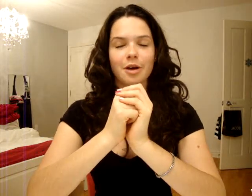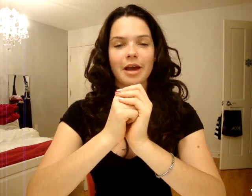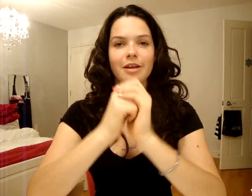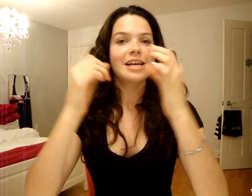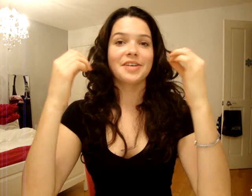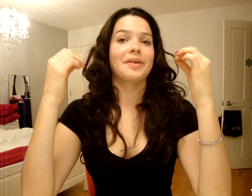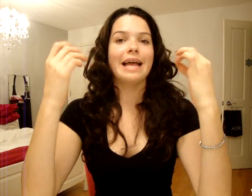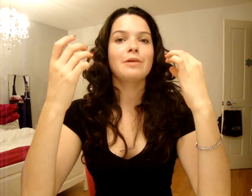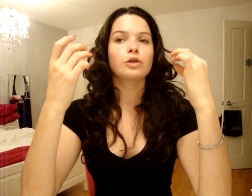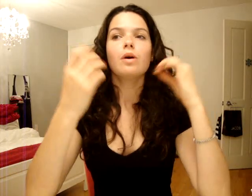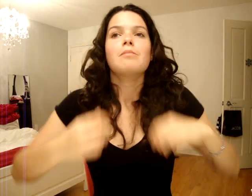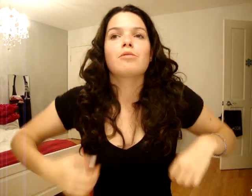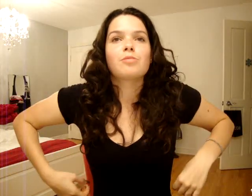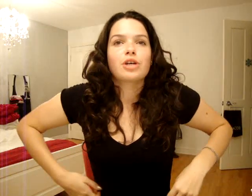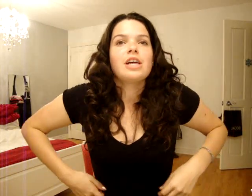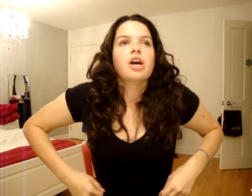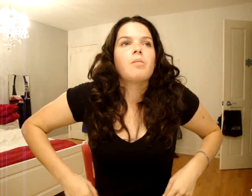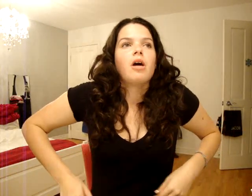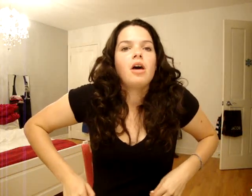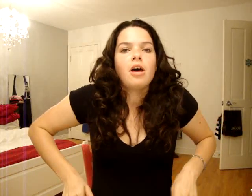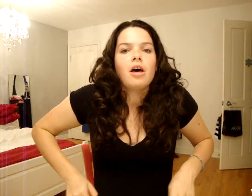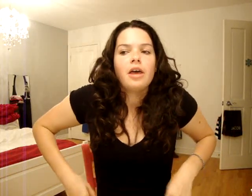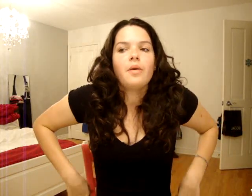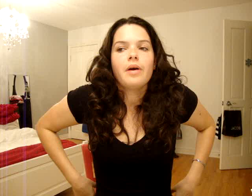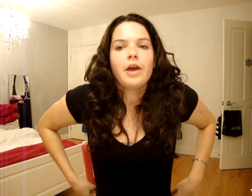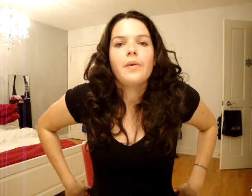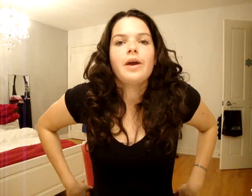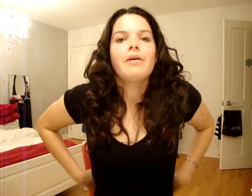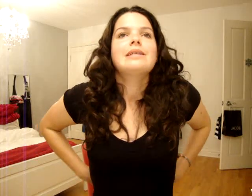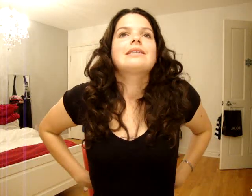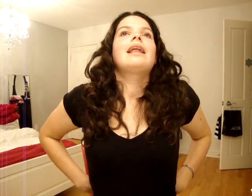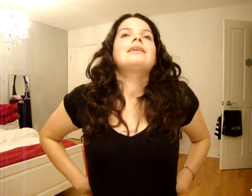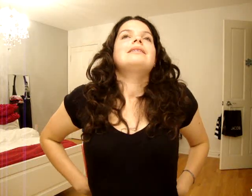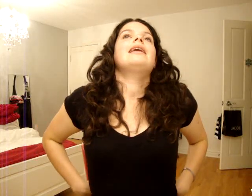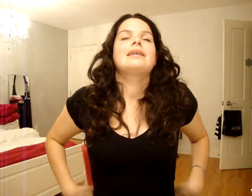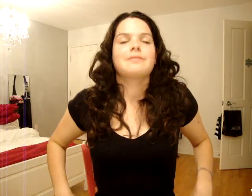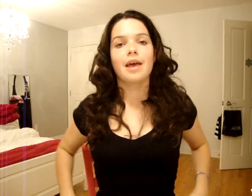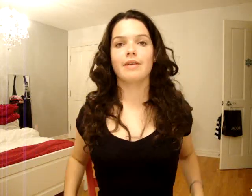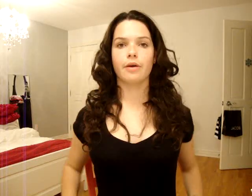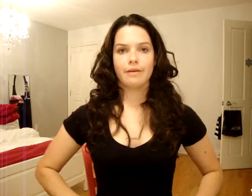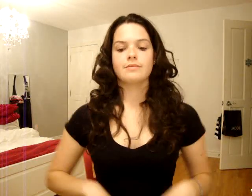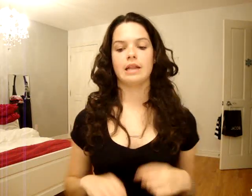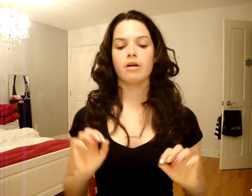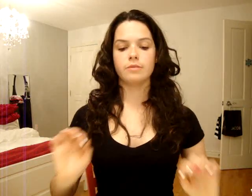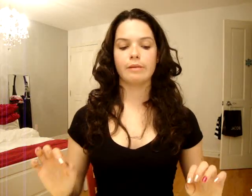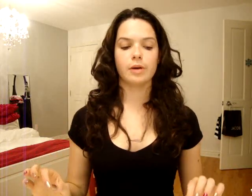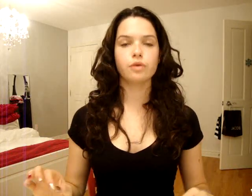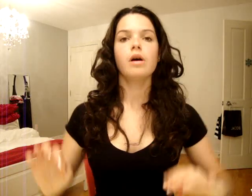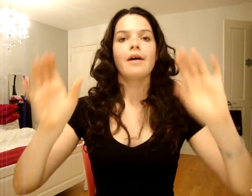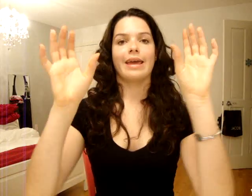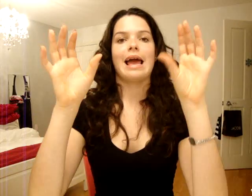Oh my god, j'avais tellement chaud. Mon chandail, j'étais comme, ah, eh oh, eh oh, eh oh, c'est dégueulasse, dégueulasse. Fait que, oui, vous allez avoir comme un peu de chaud. Fait que,